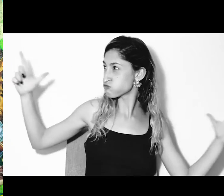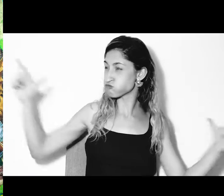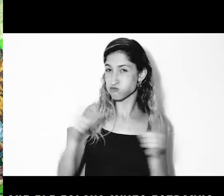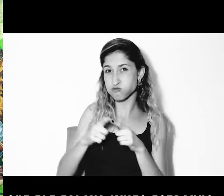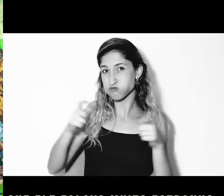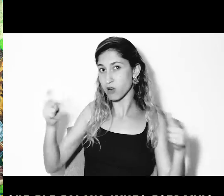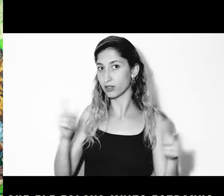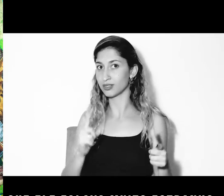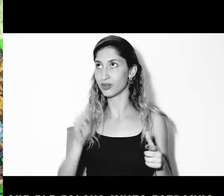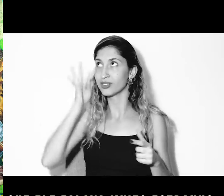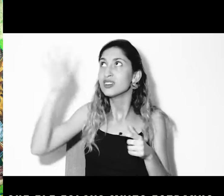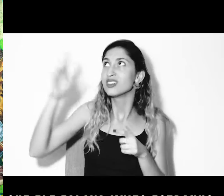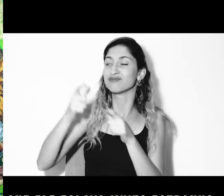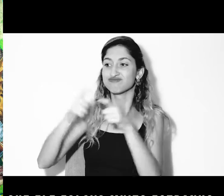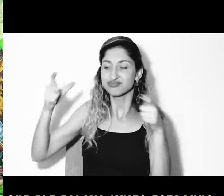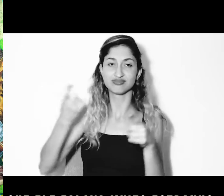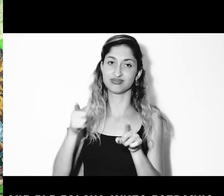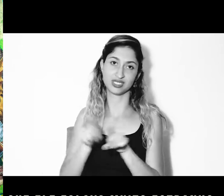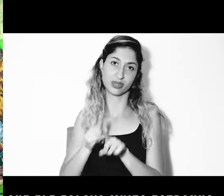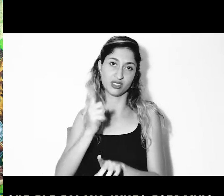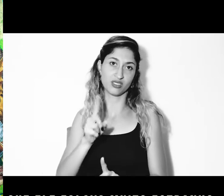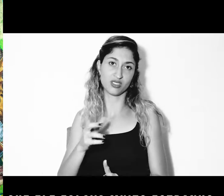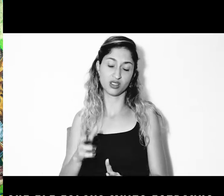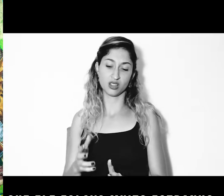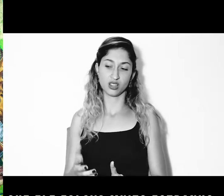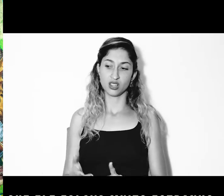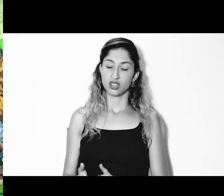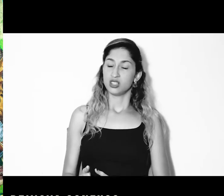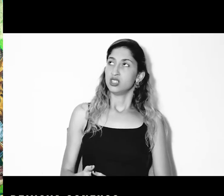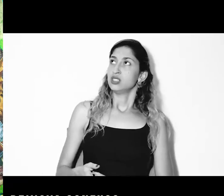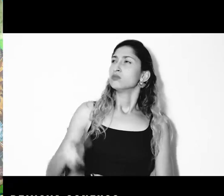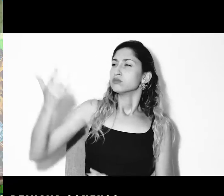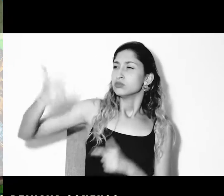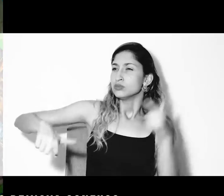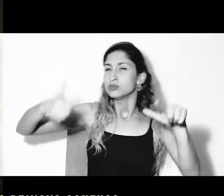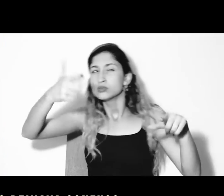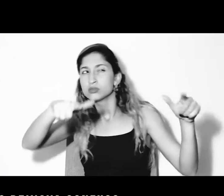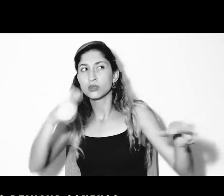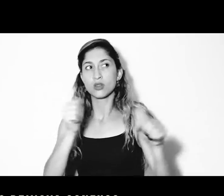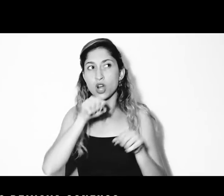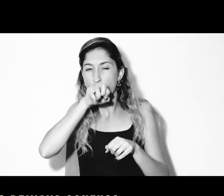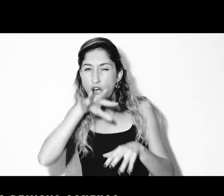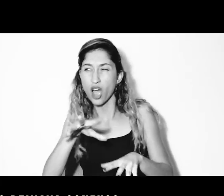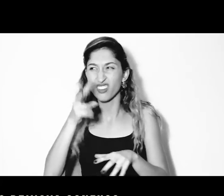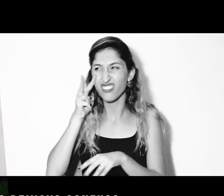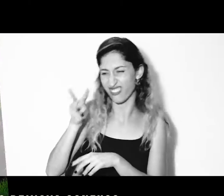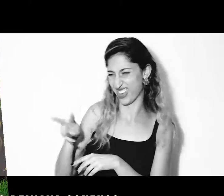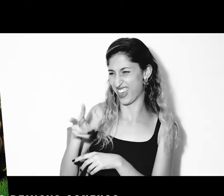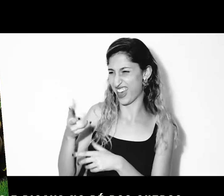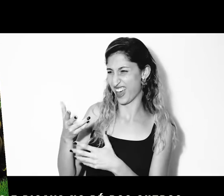Os outros dragões comentavam que Charles falava de modo muito estranho, que ele os deixava